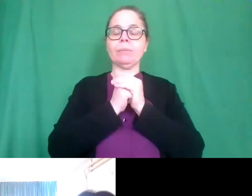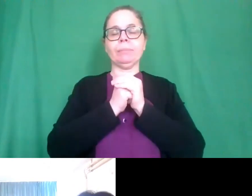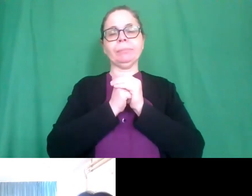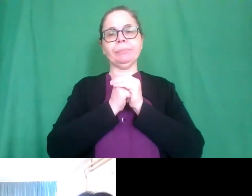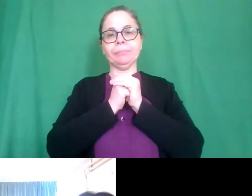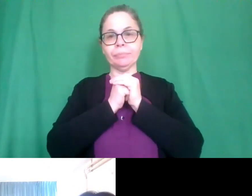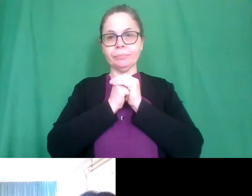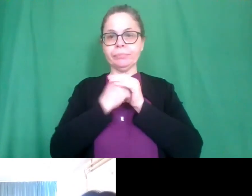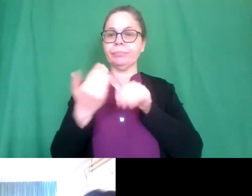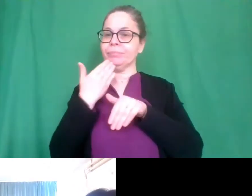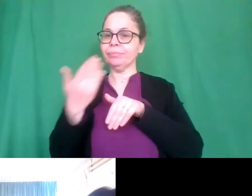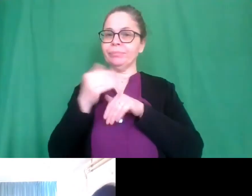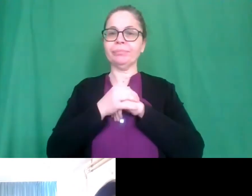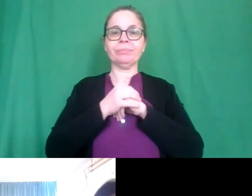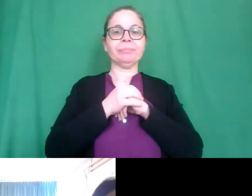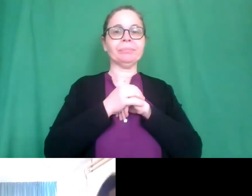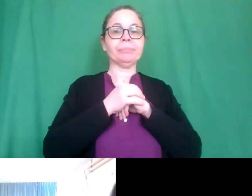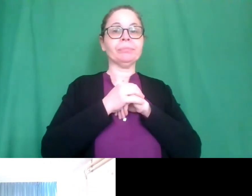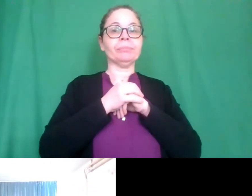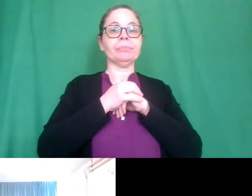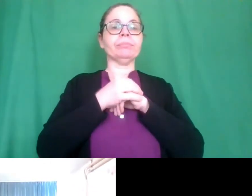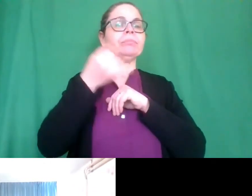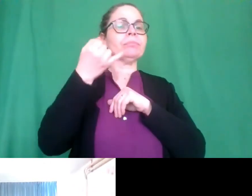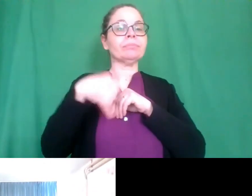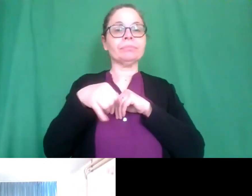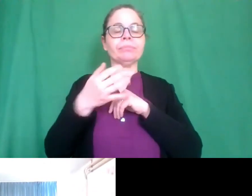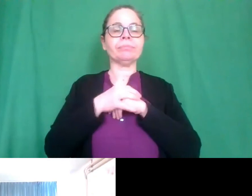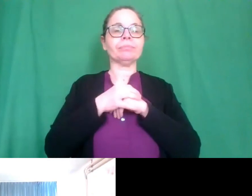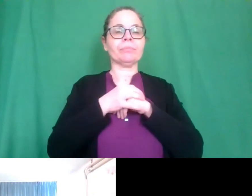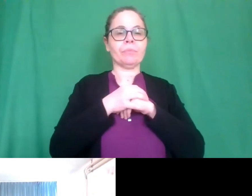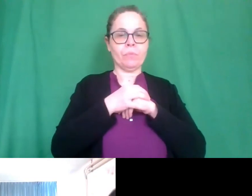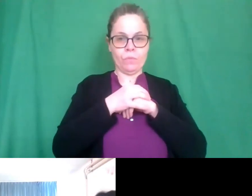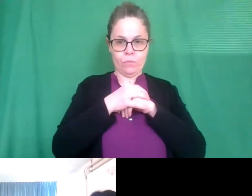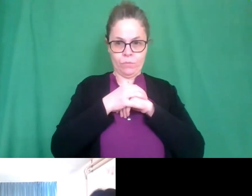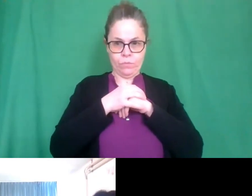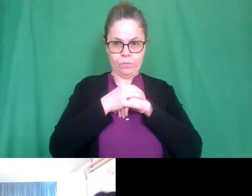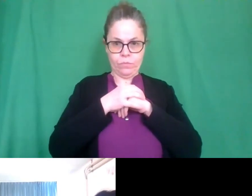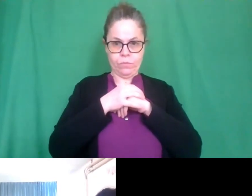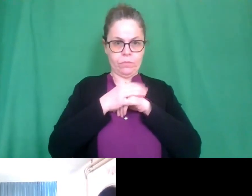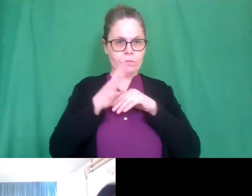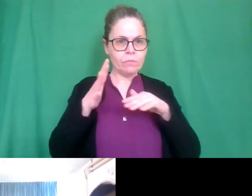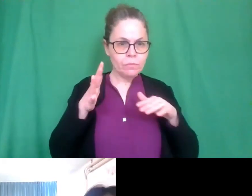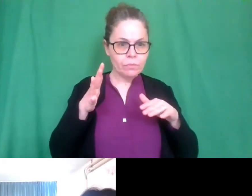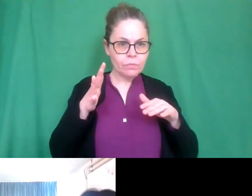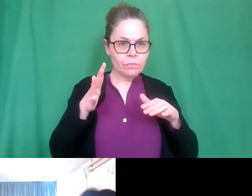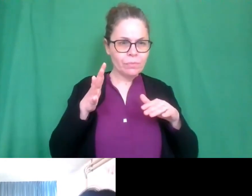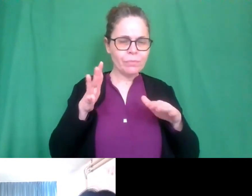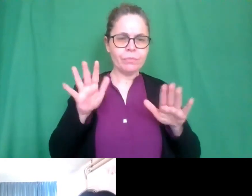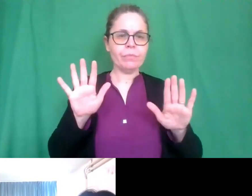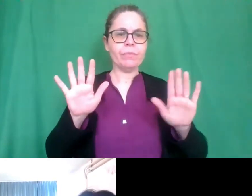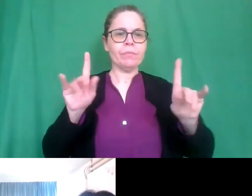grazie per finire adesso finito la sezione media